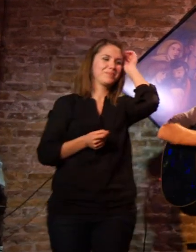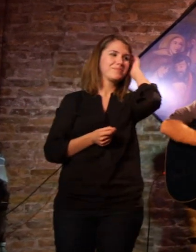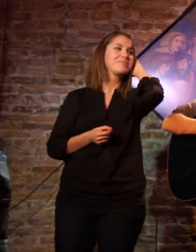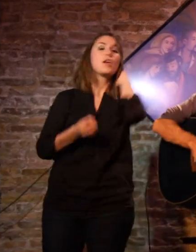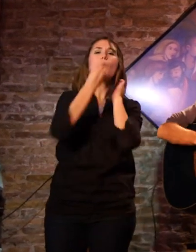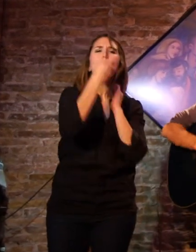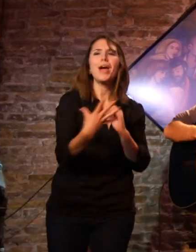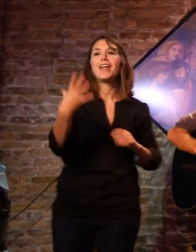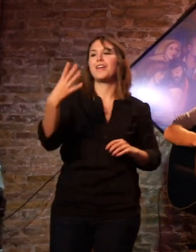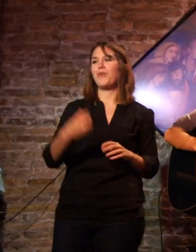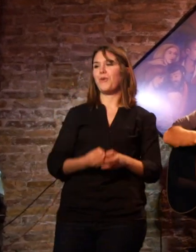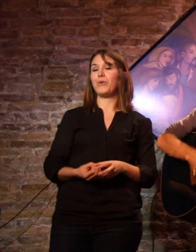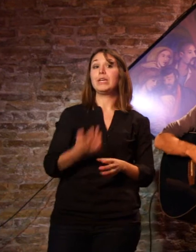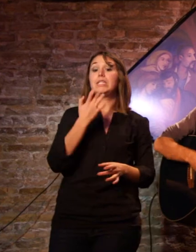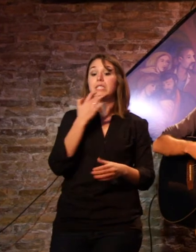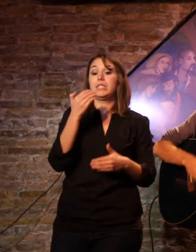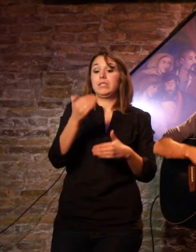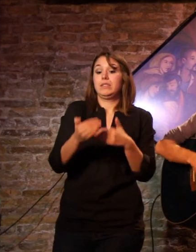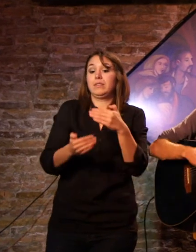Bueno, si me pillas a punto.